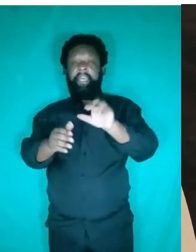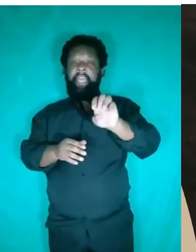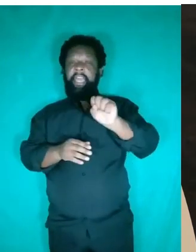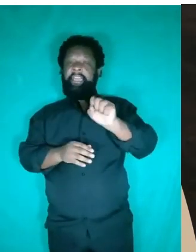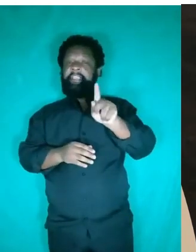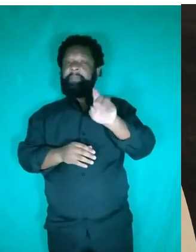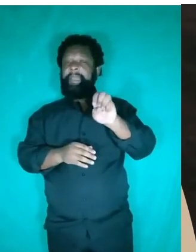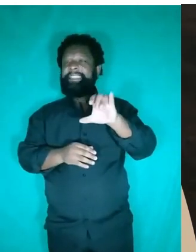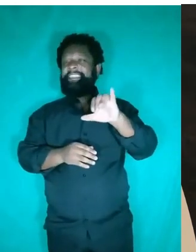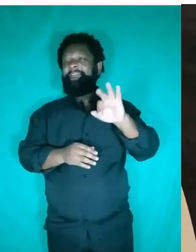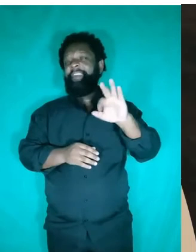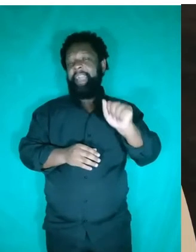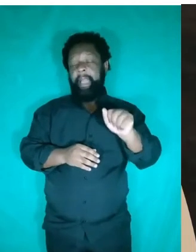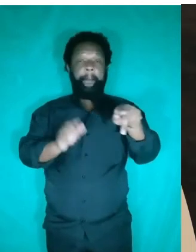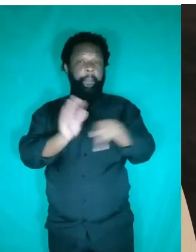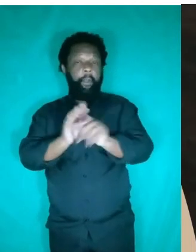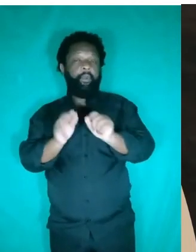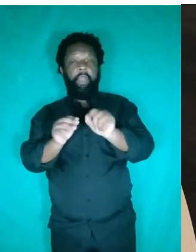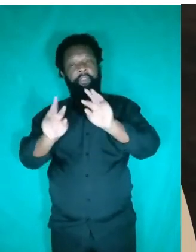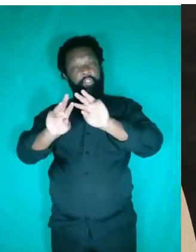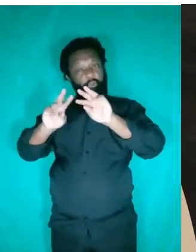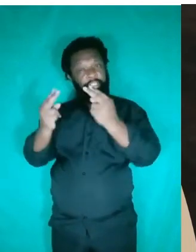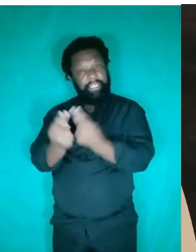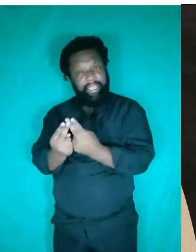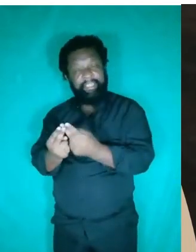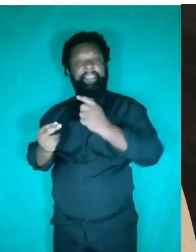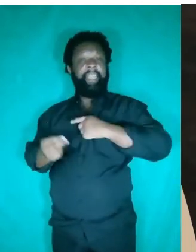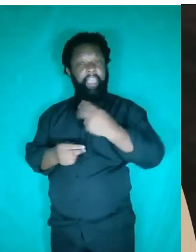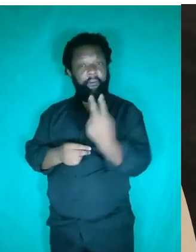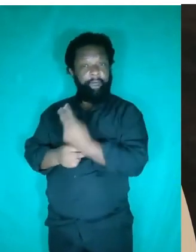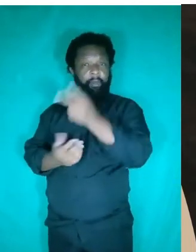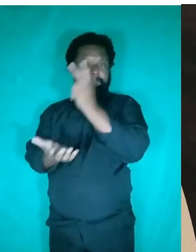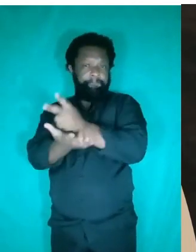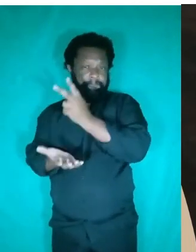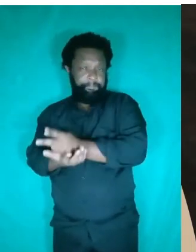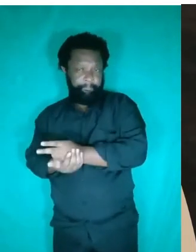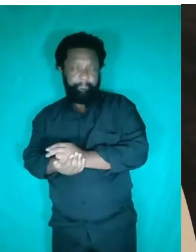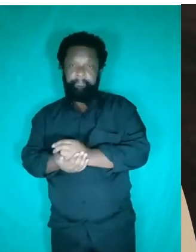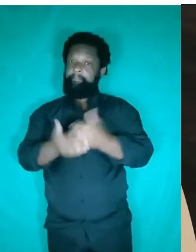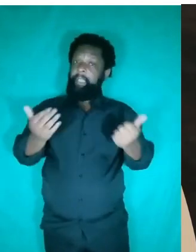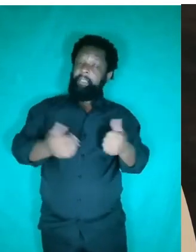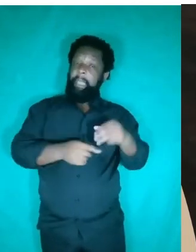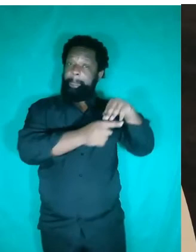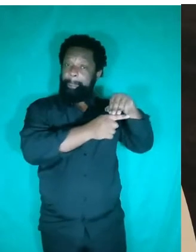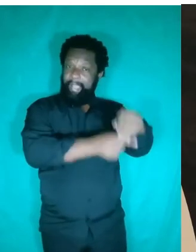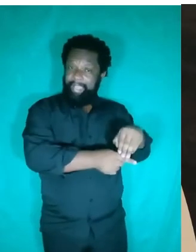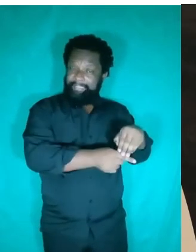refere a uma substância, geralmente a substâncias, e possui sempre o mesmo valor. Ok? Assim, a massa é